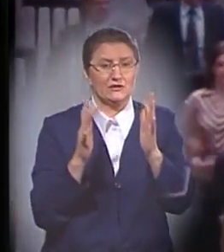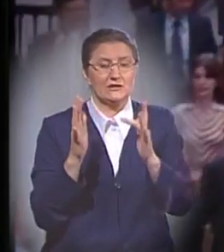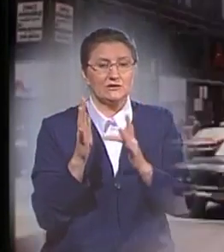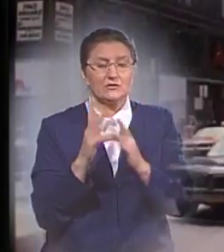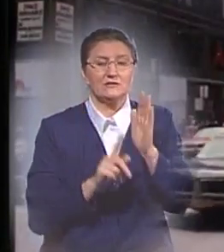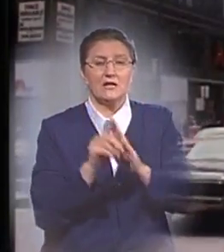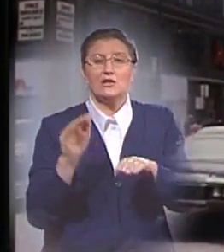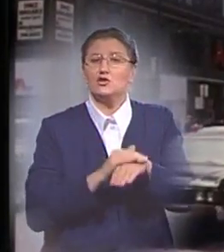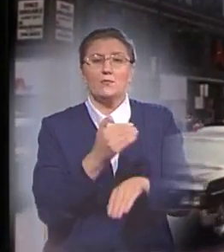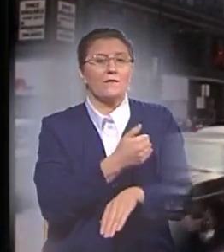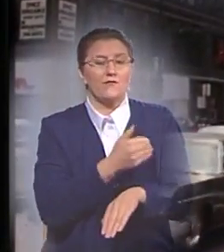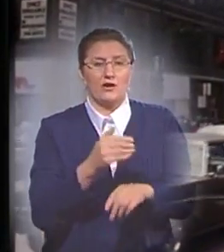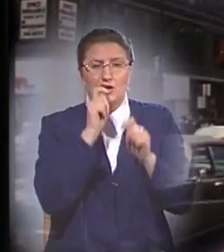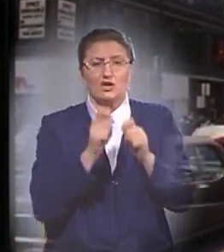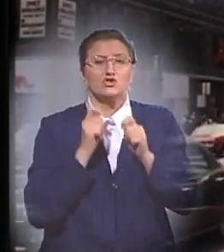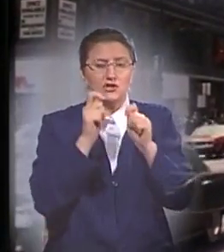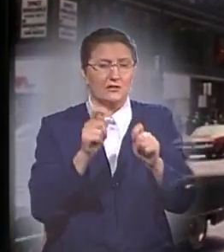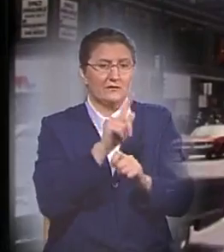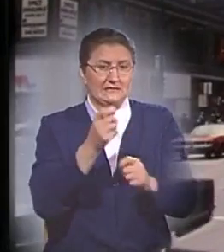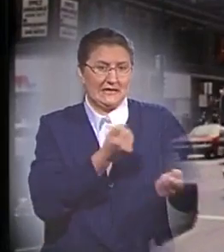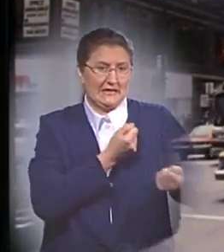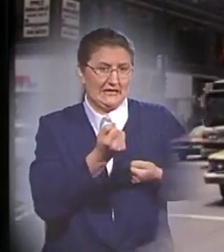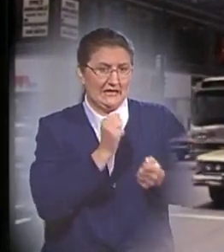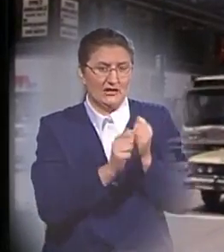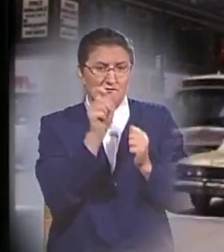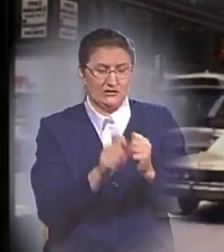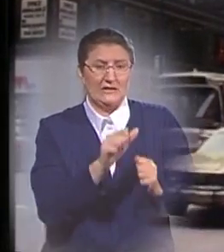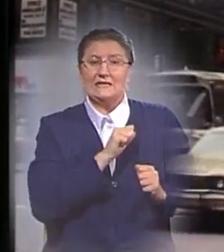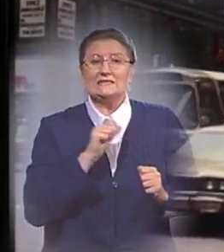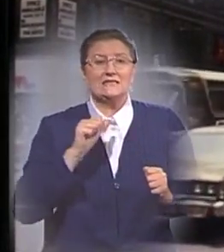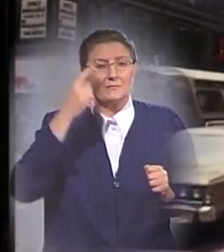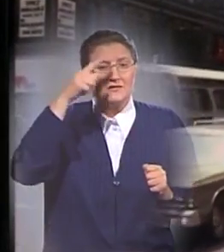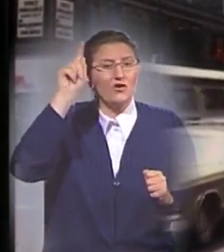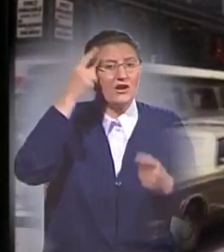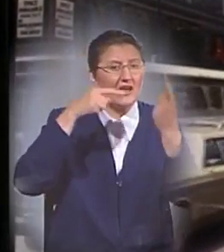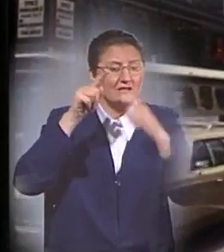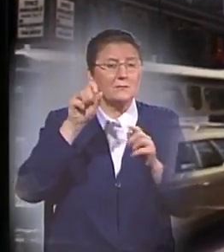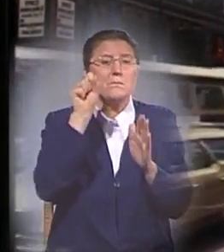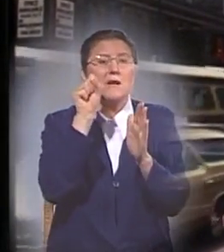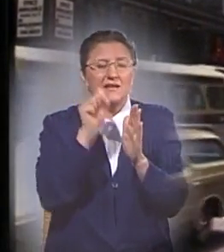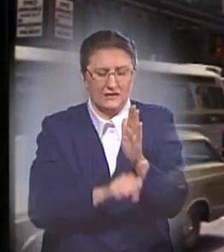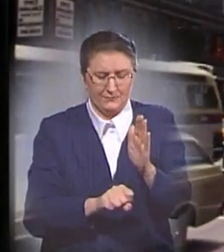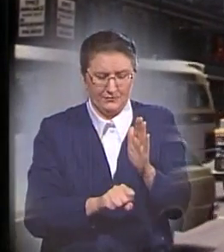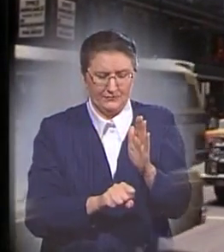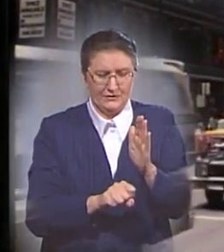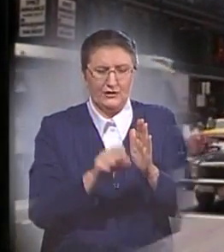добровольной жертвой за грехи каждого человека. Сам Творец погиб за грехи сотворенного им человека.